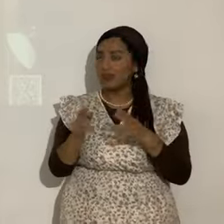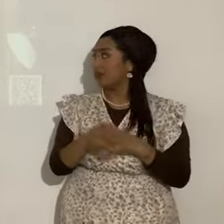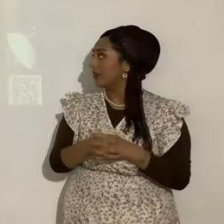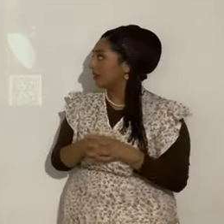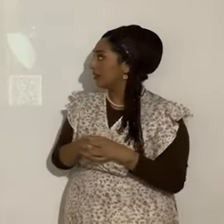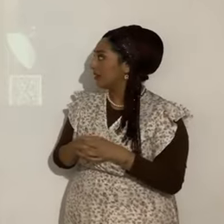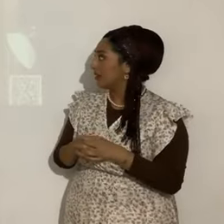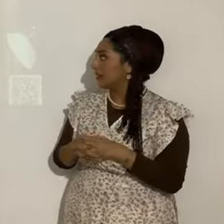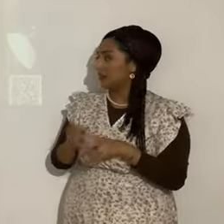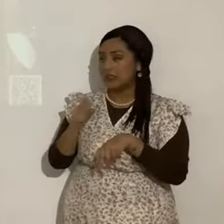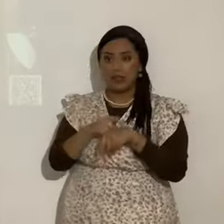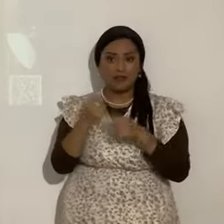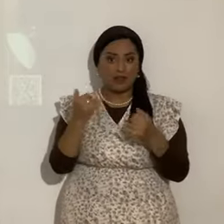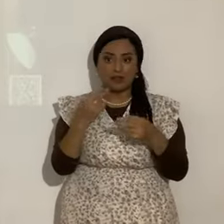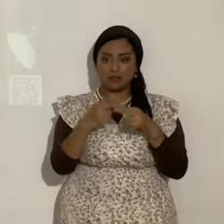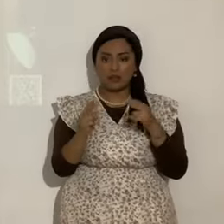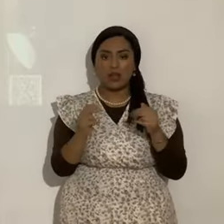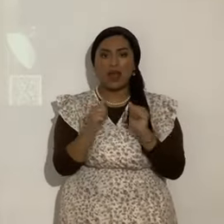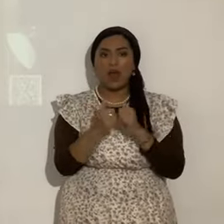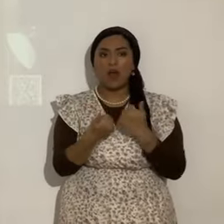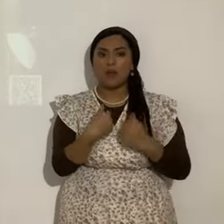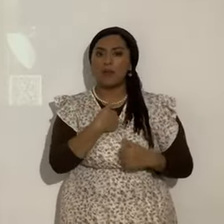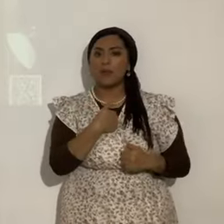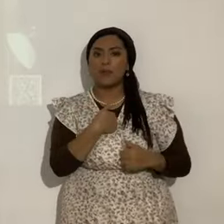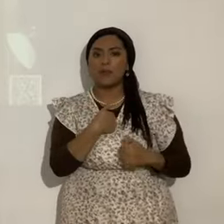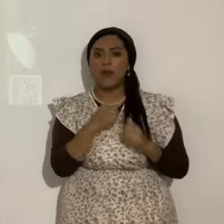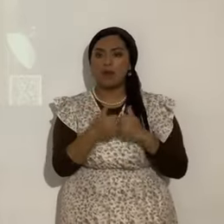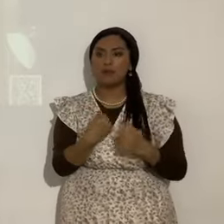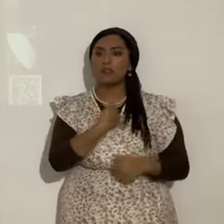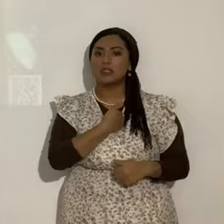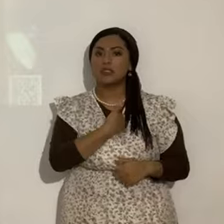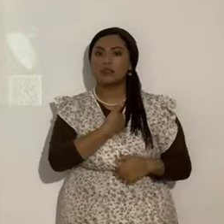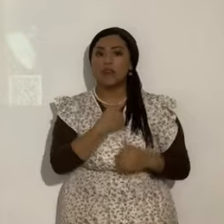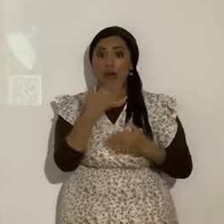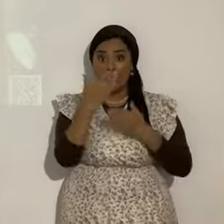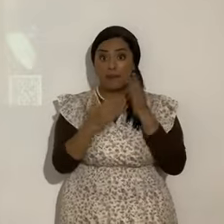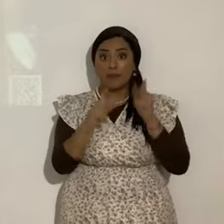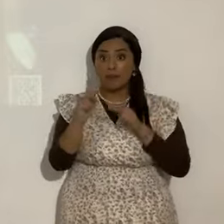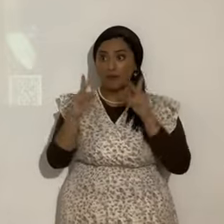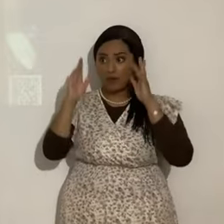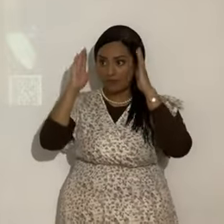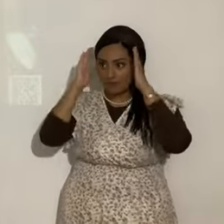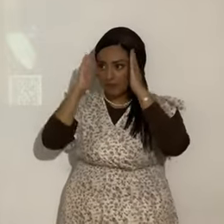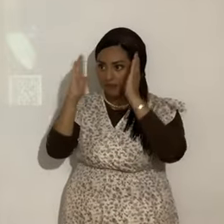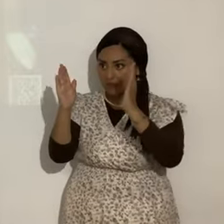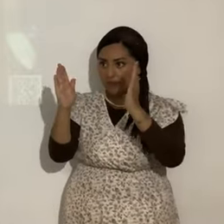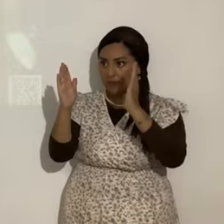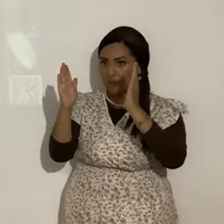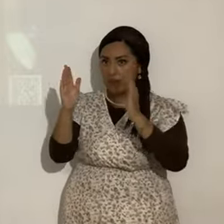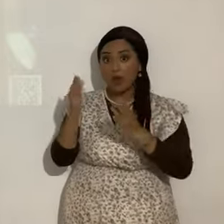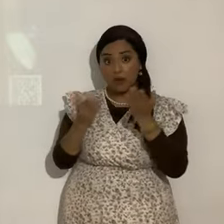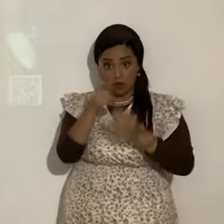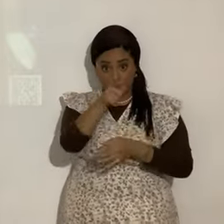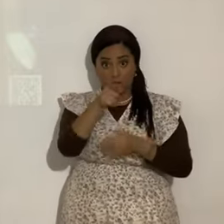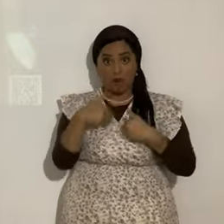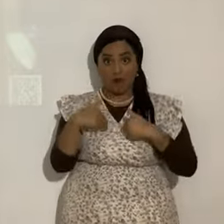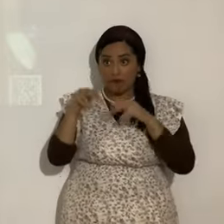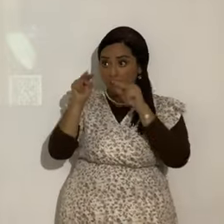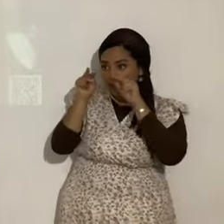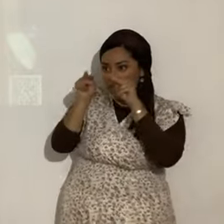Sino ya casi nada. ¿Cómo estoy yo? Entonces. Algunos pusieron mucha atención. Tú has puesto atención a las parashod.